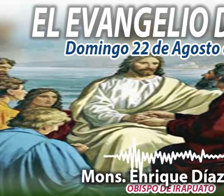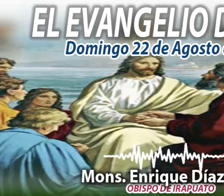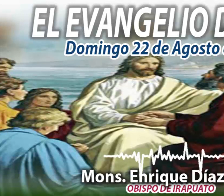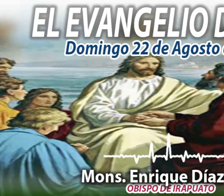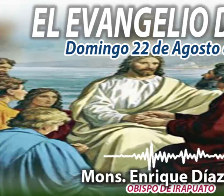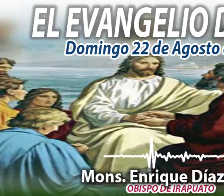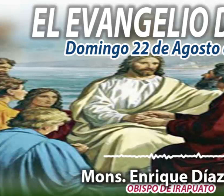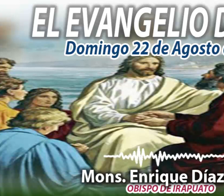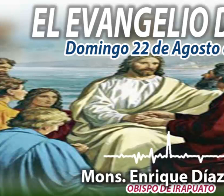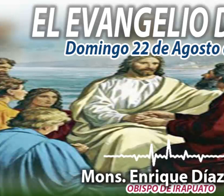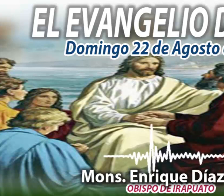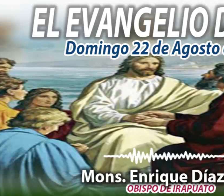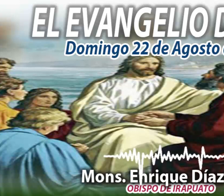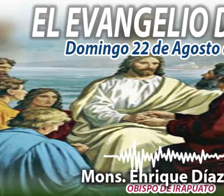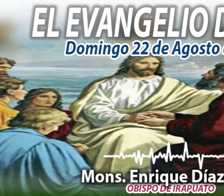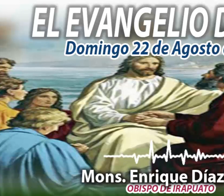Esperanza.